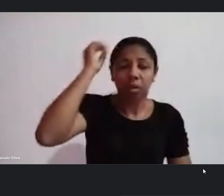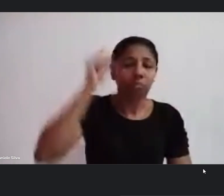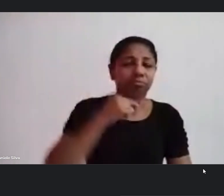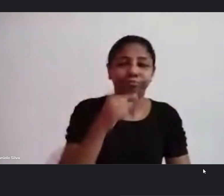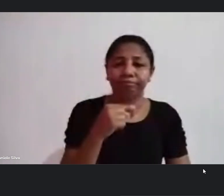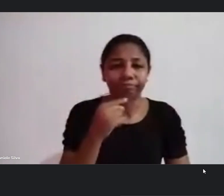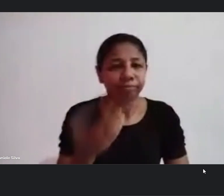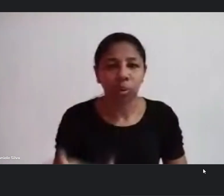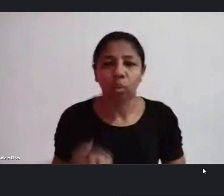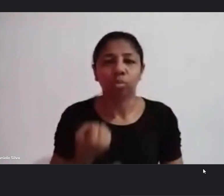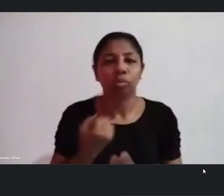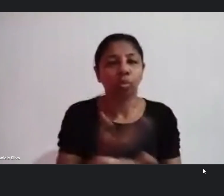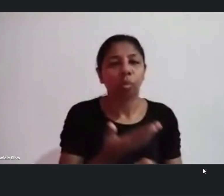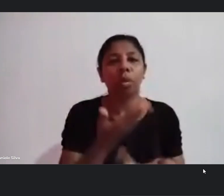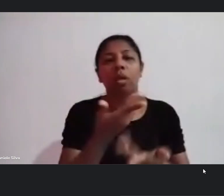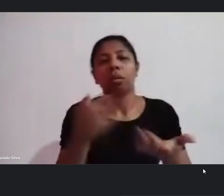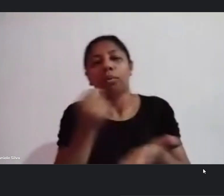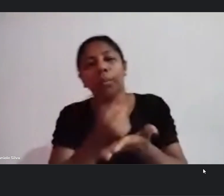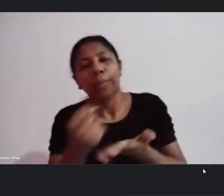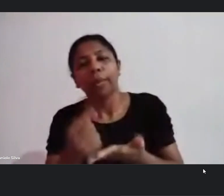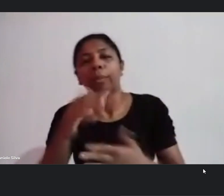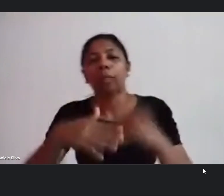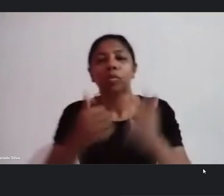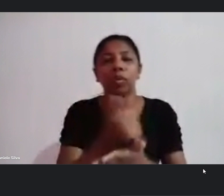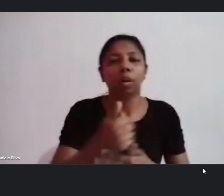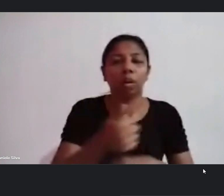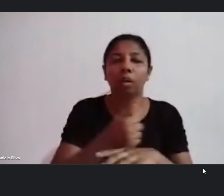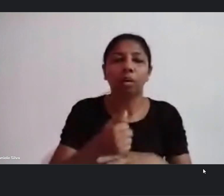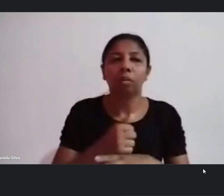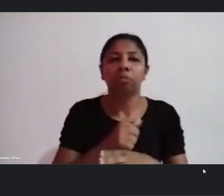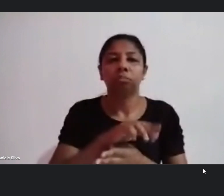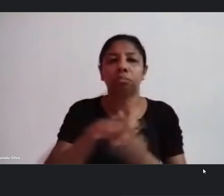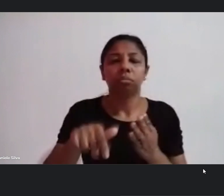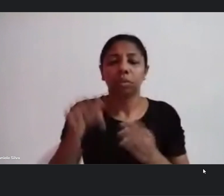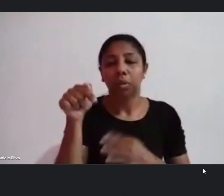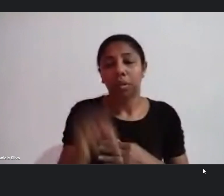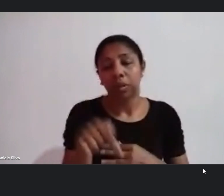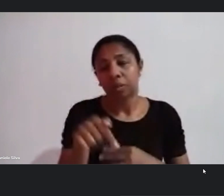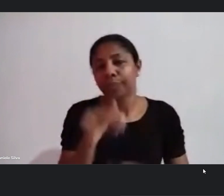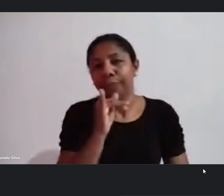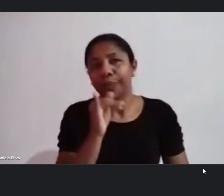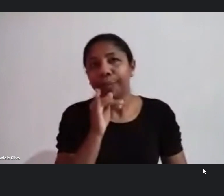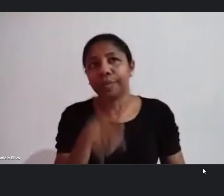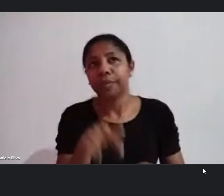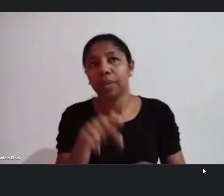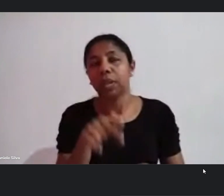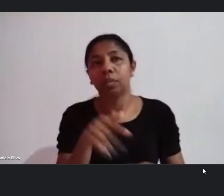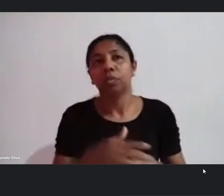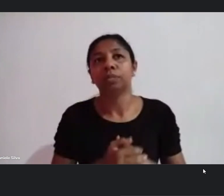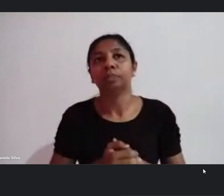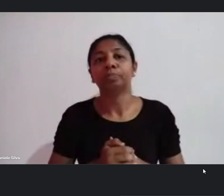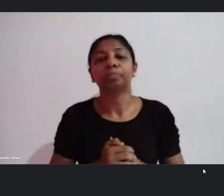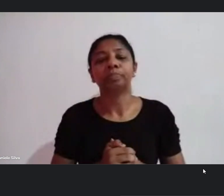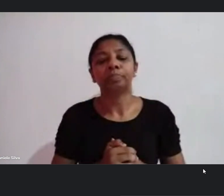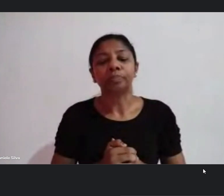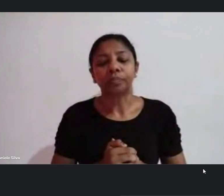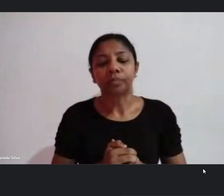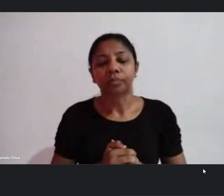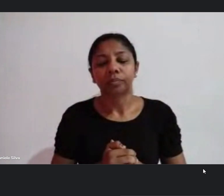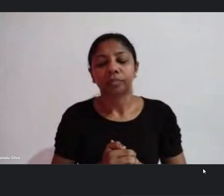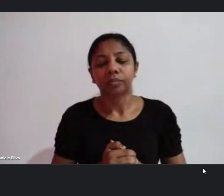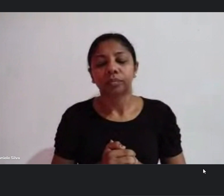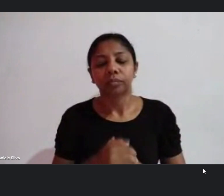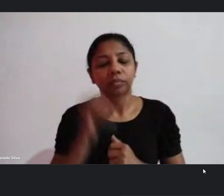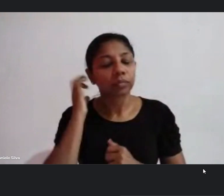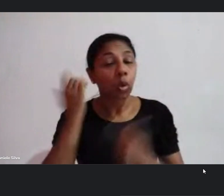fixos aqui na por esse por esse momento e aí de forma que aí outras